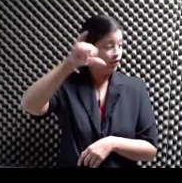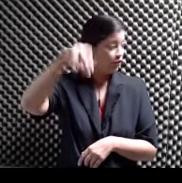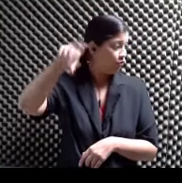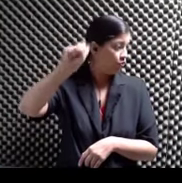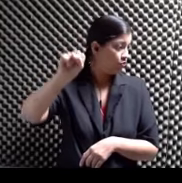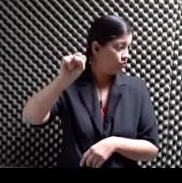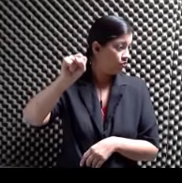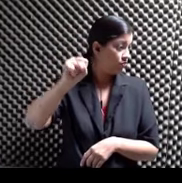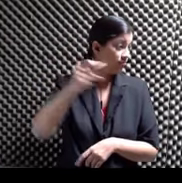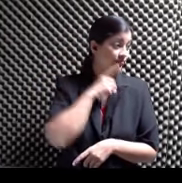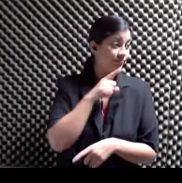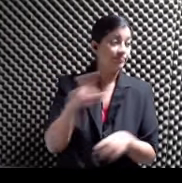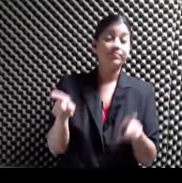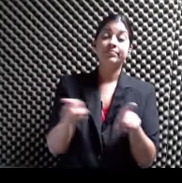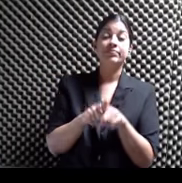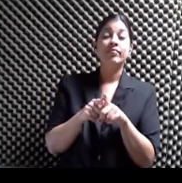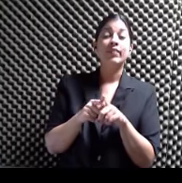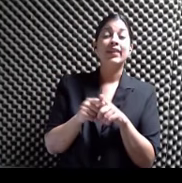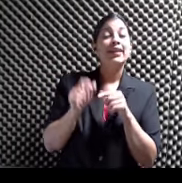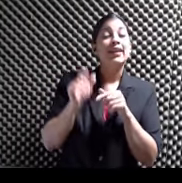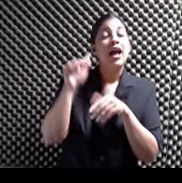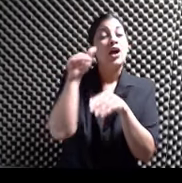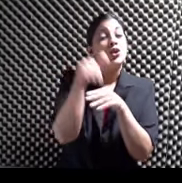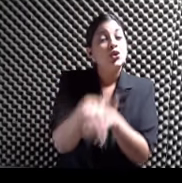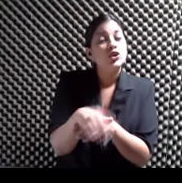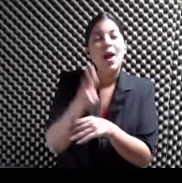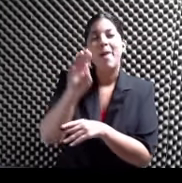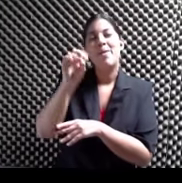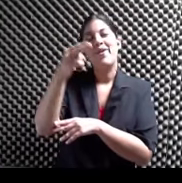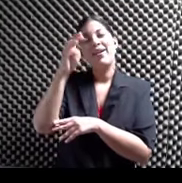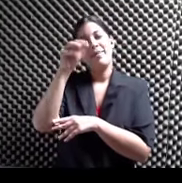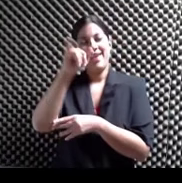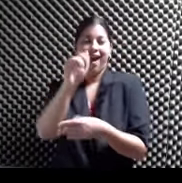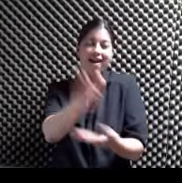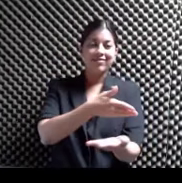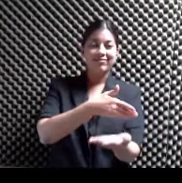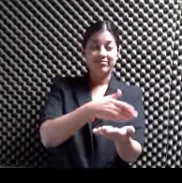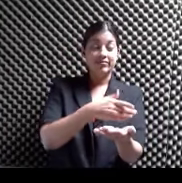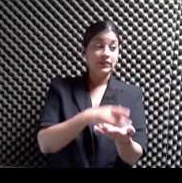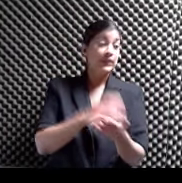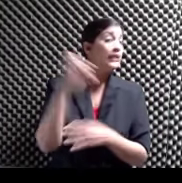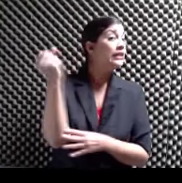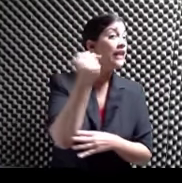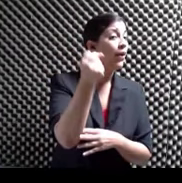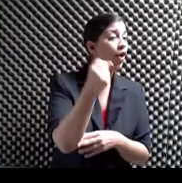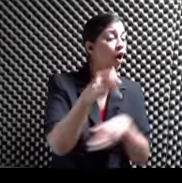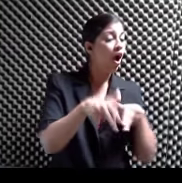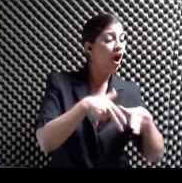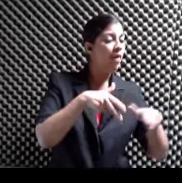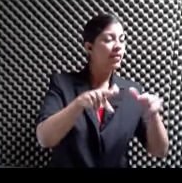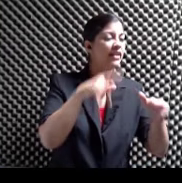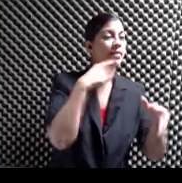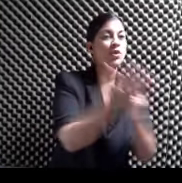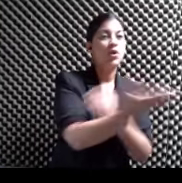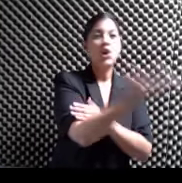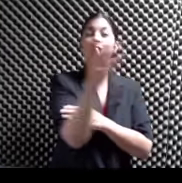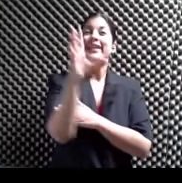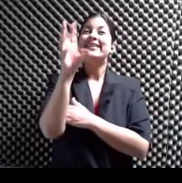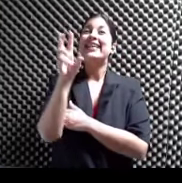sigue entonces Por la noche con Bohemia Entonces el sábado Tienen una caminata Del madrugador A las 6 y media De la mañana Que se debe estar